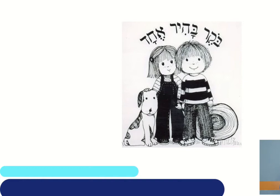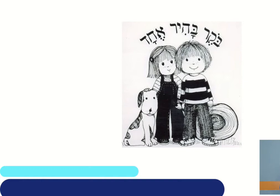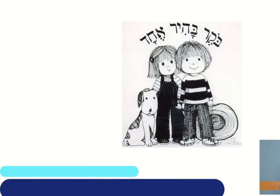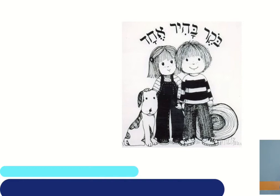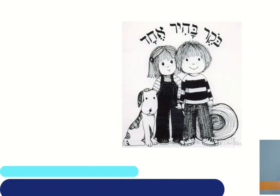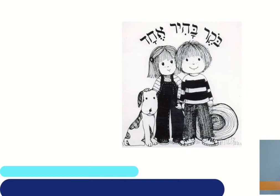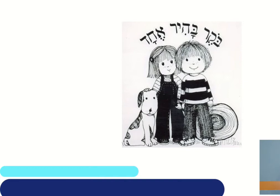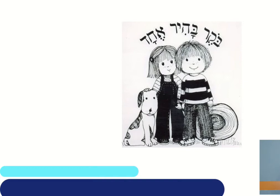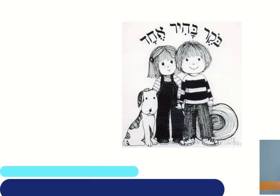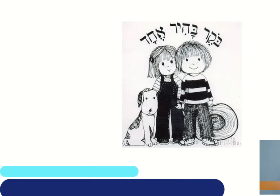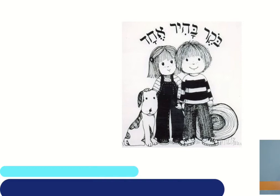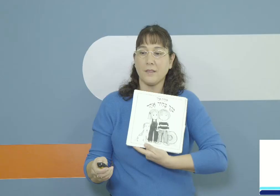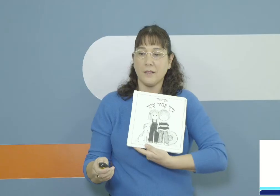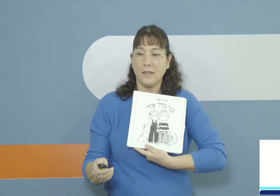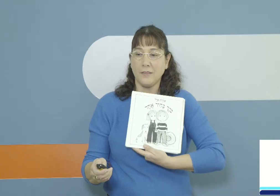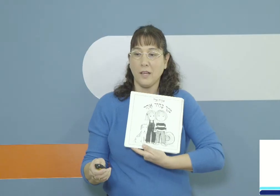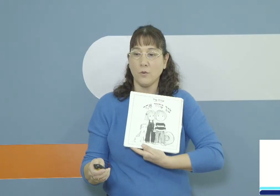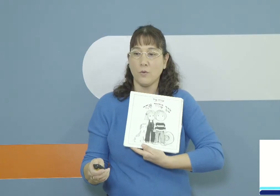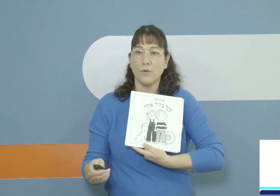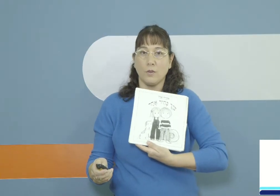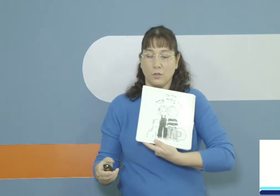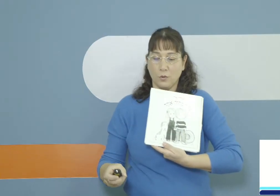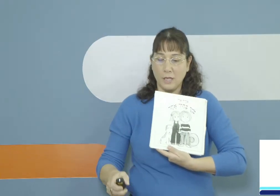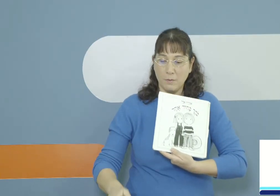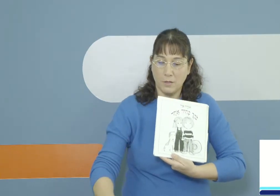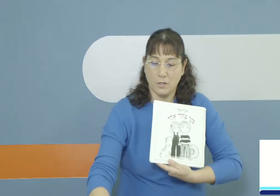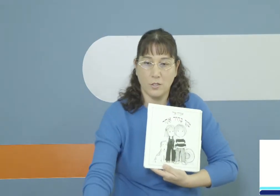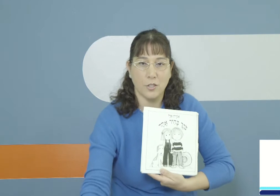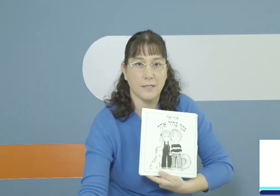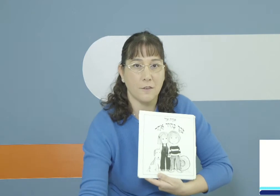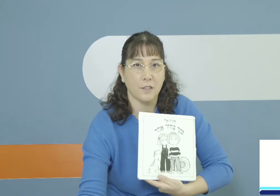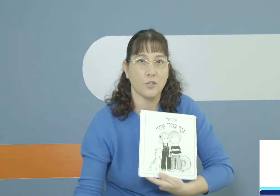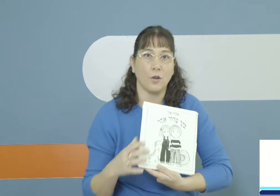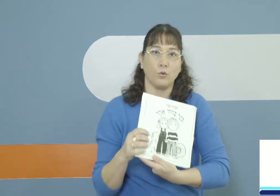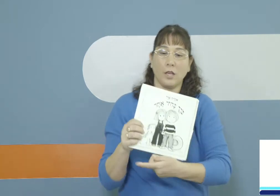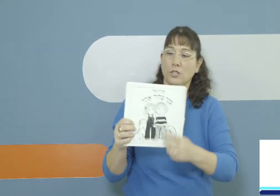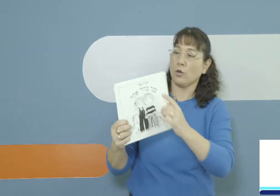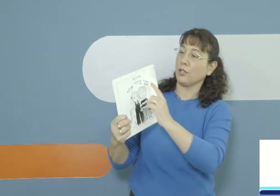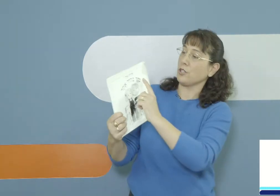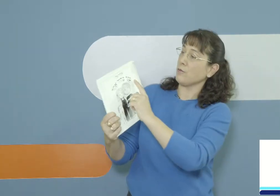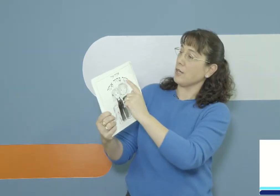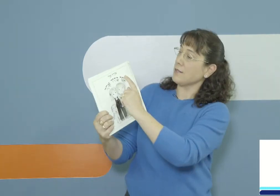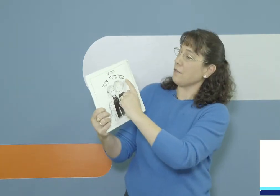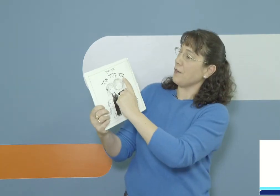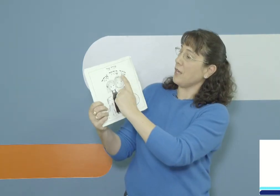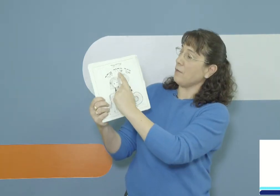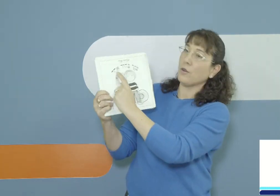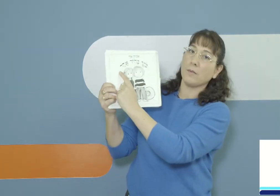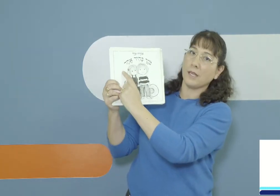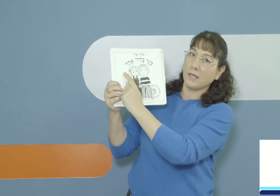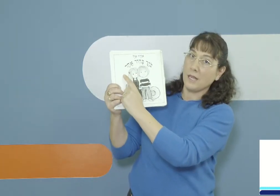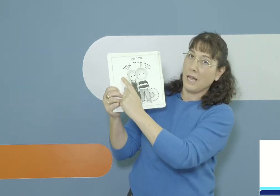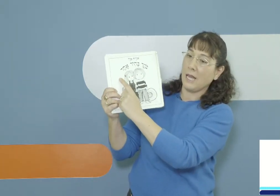וכשאנחנו מסתכלים על הספר אנחנו יודעים של הספר יש את הכותרת שלו את השם של הספר